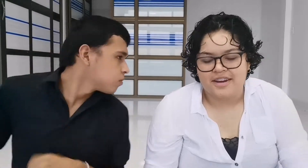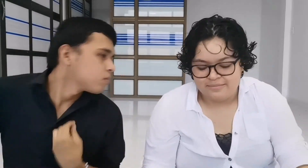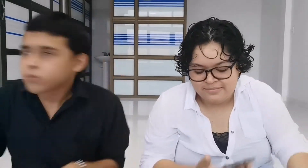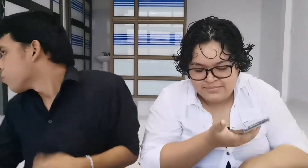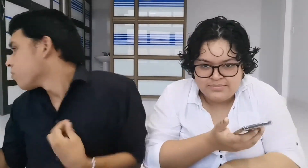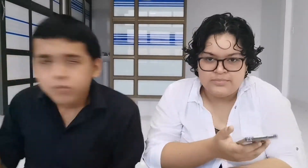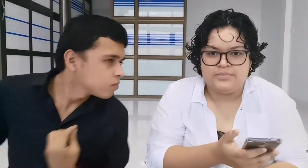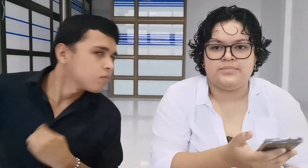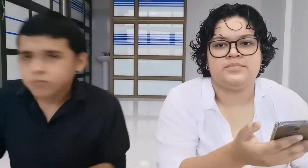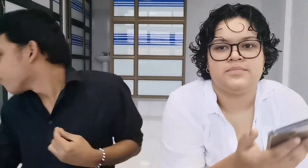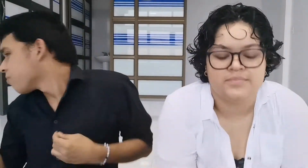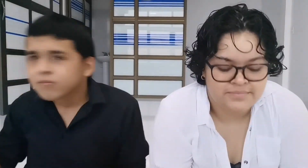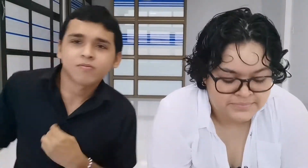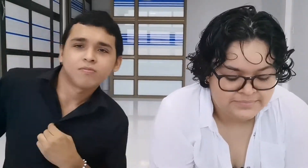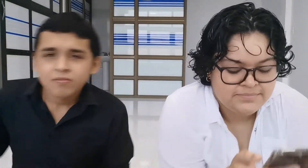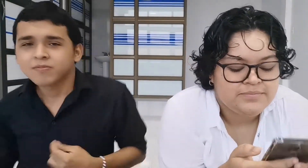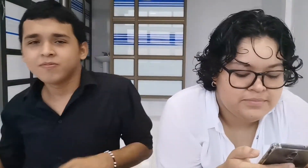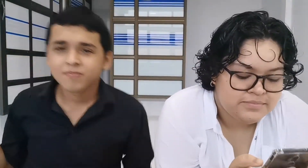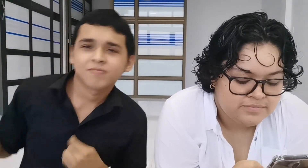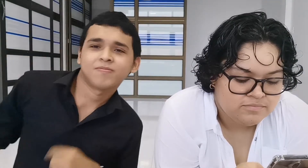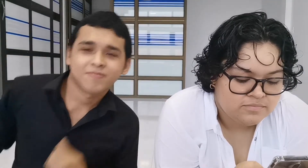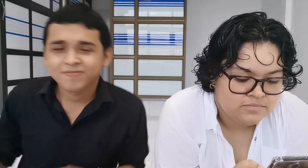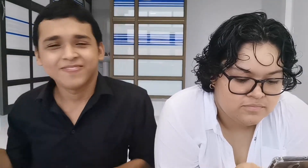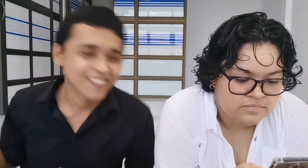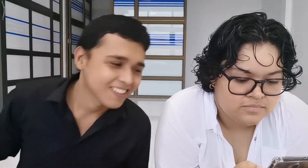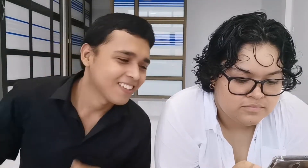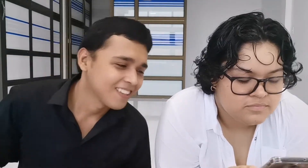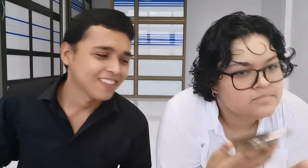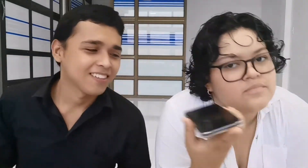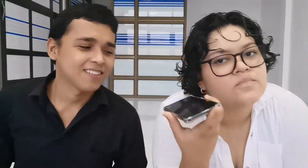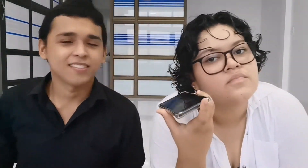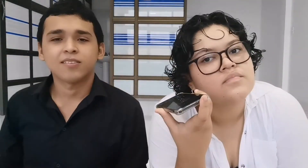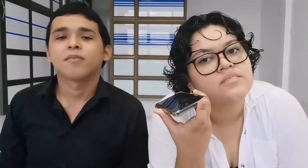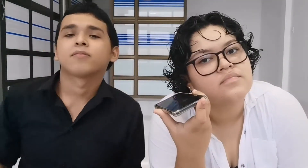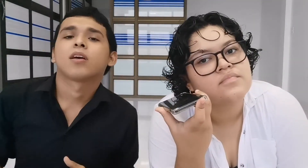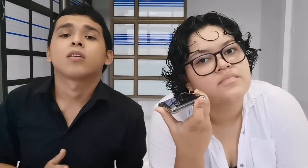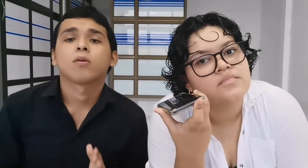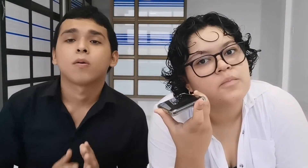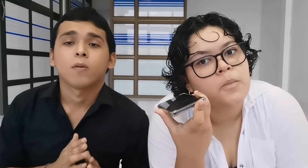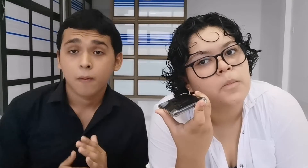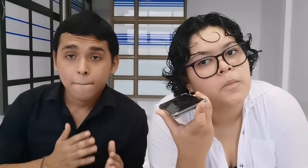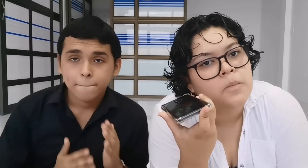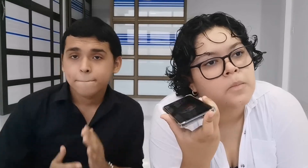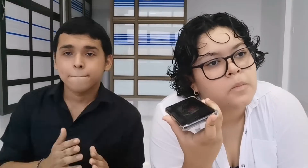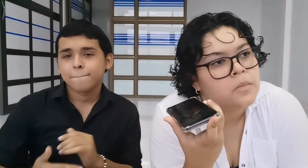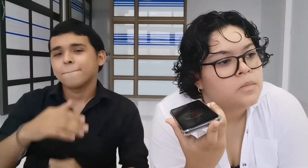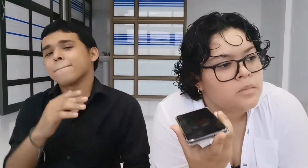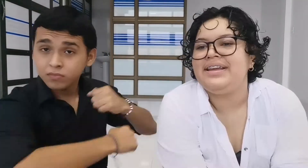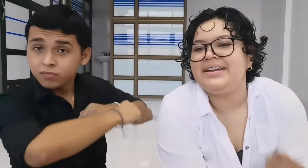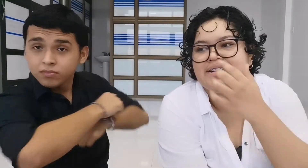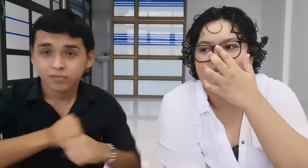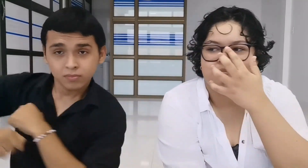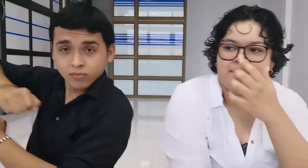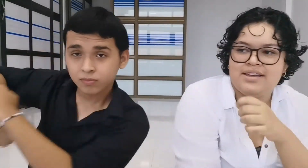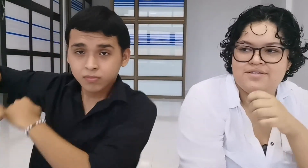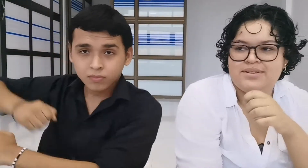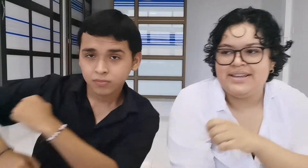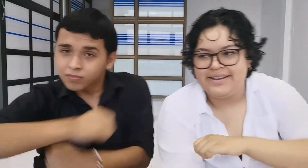La selva me enseña todo Y todo lo que se encierra